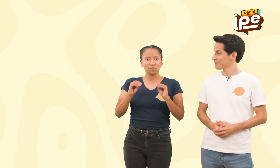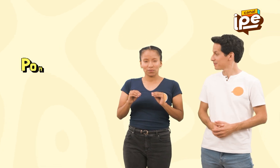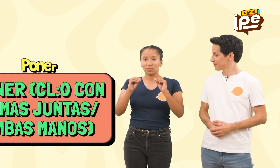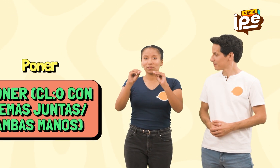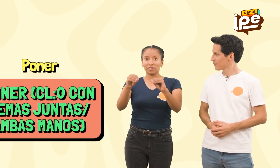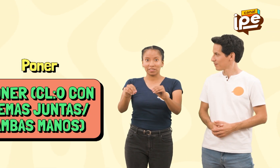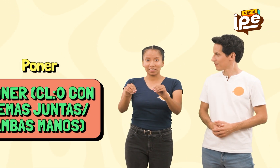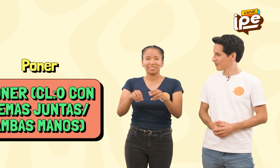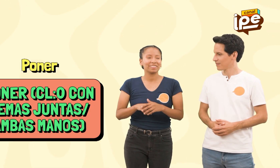Poner.